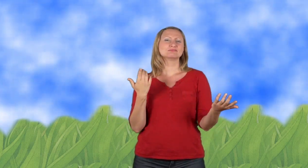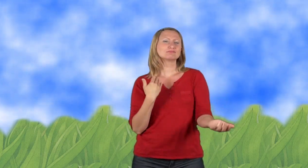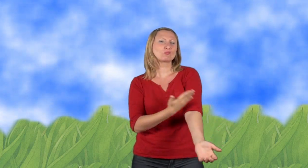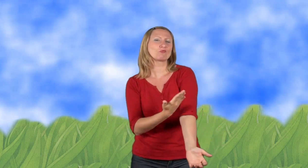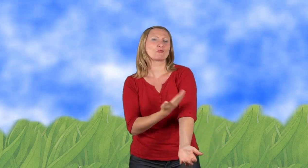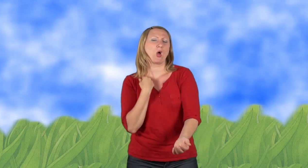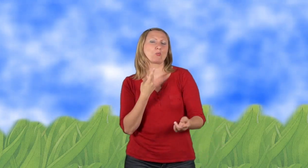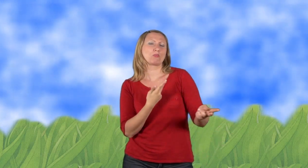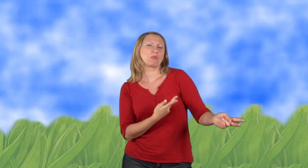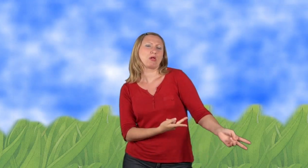herumzulegen.